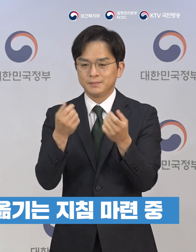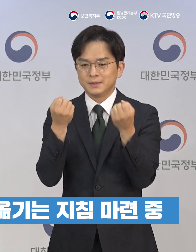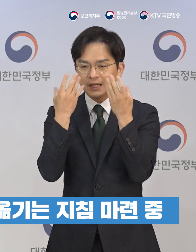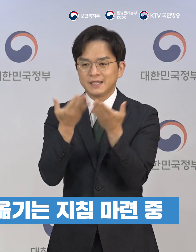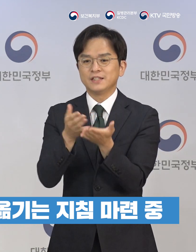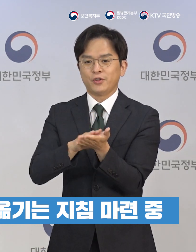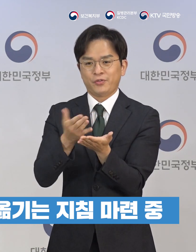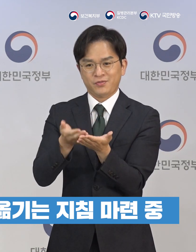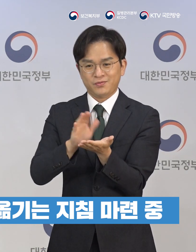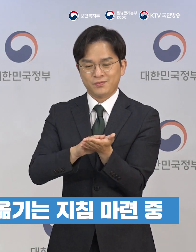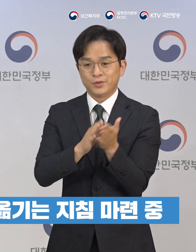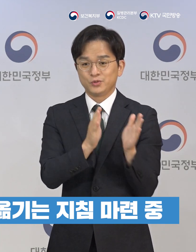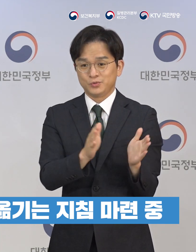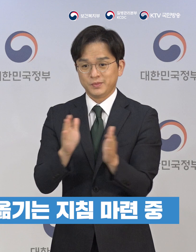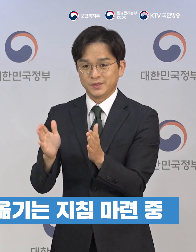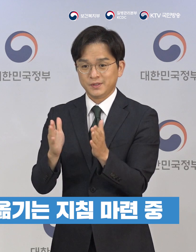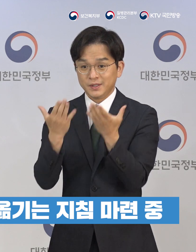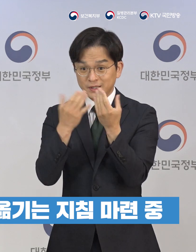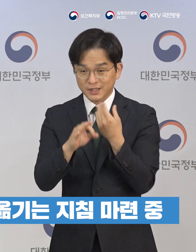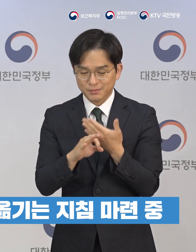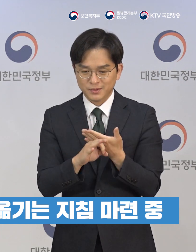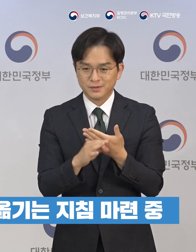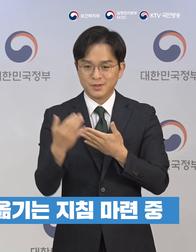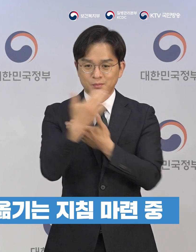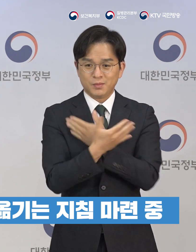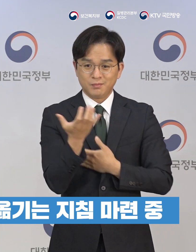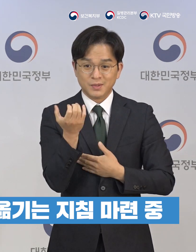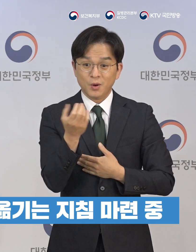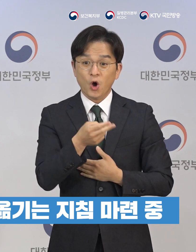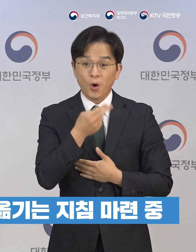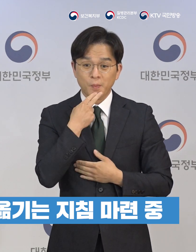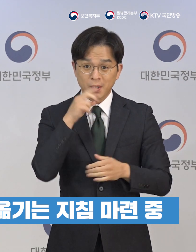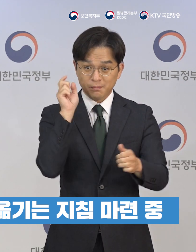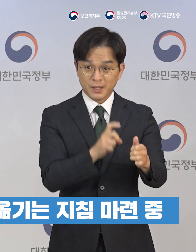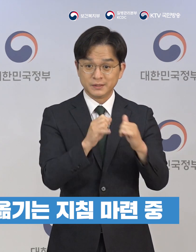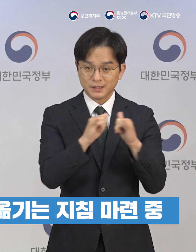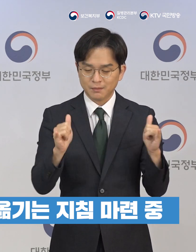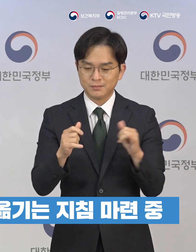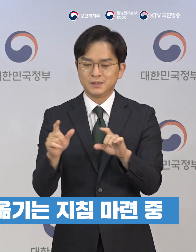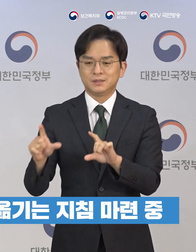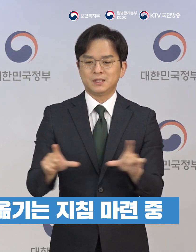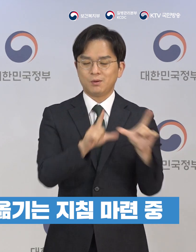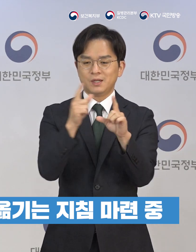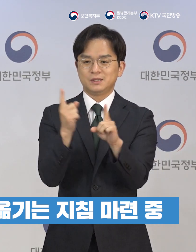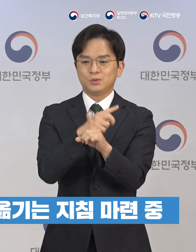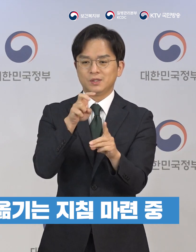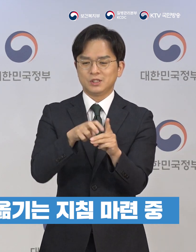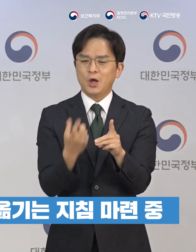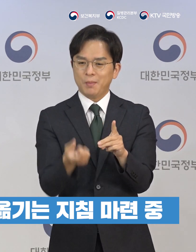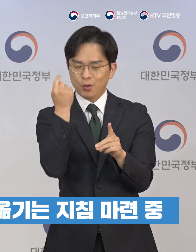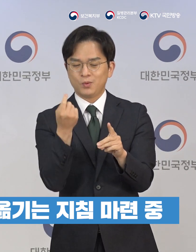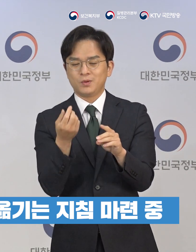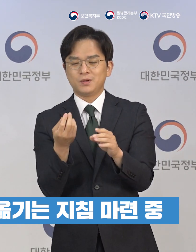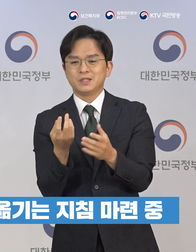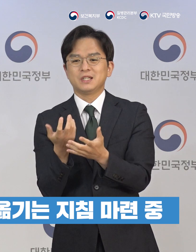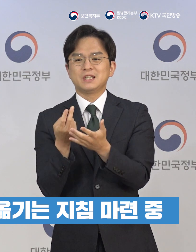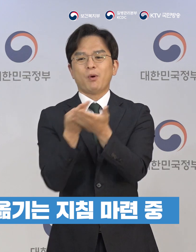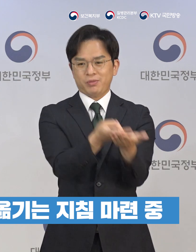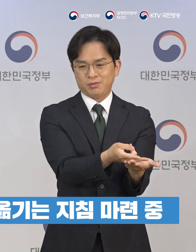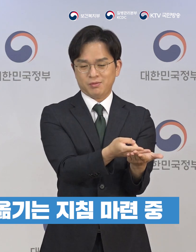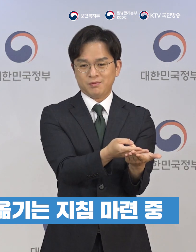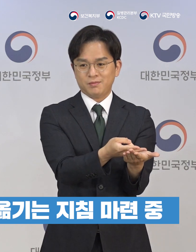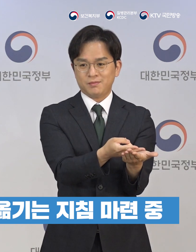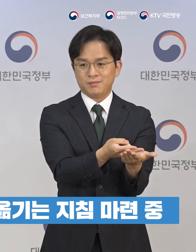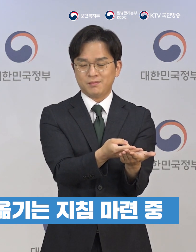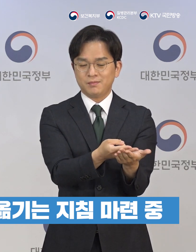개선도 준비하고 있습니다. 무증상이나 갱증환자는 병원 대신 생활치료센터로 바로 이송하거나